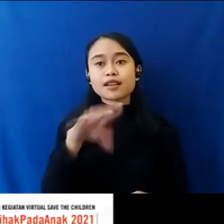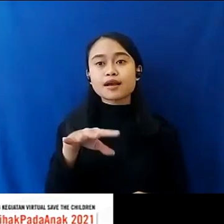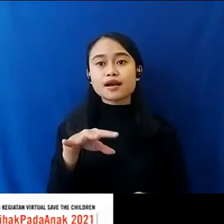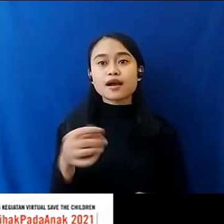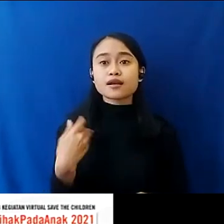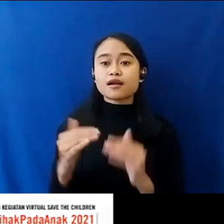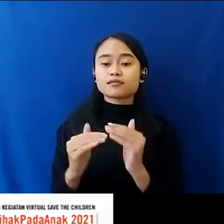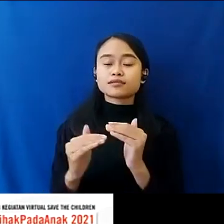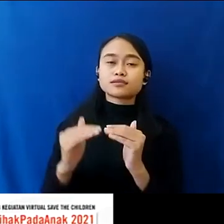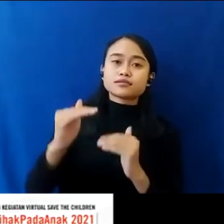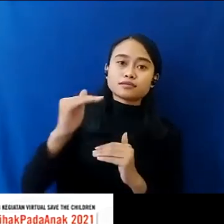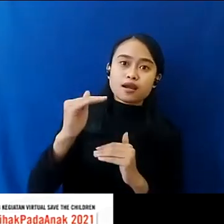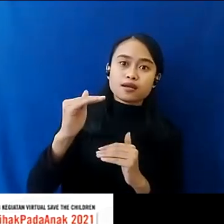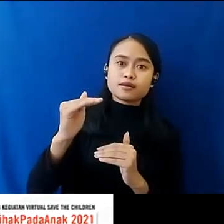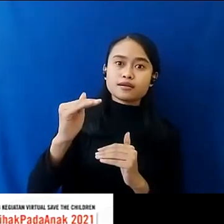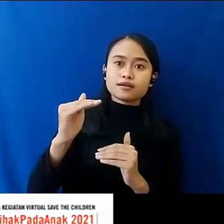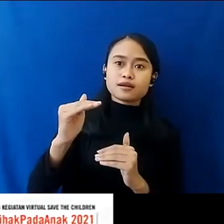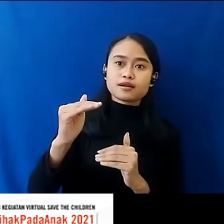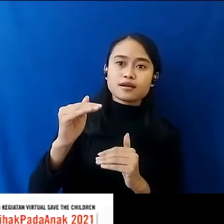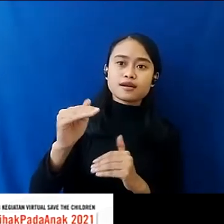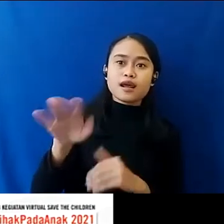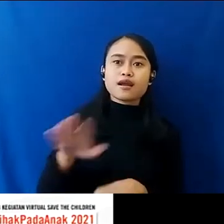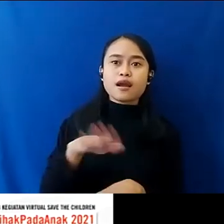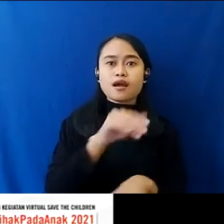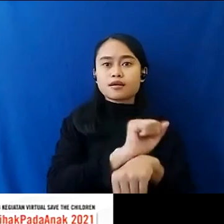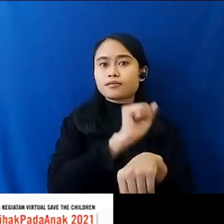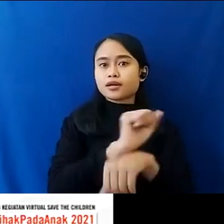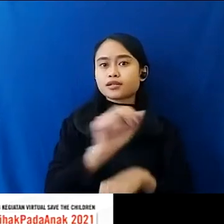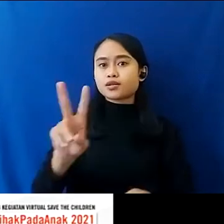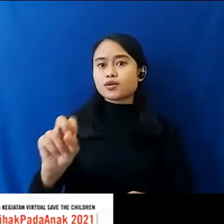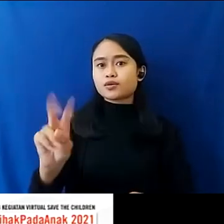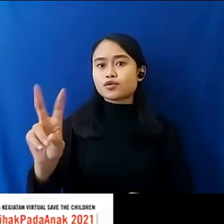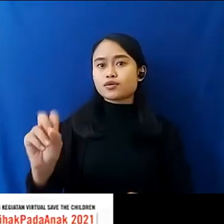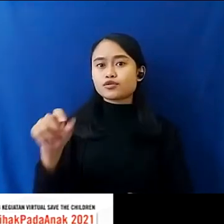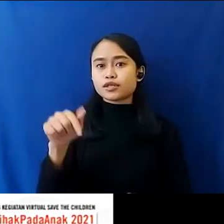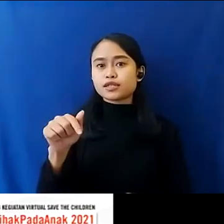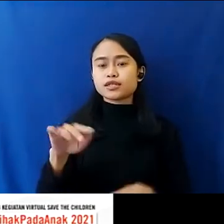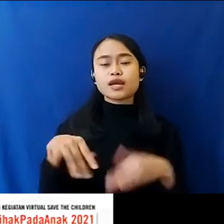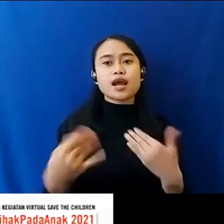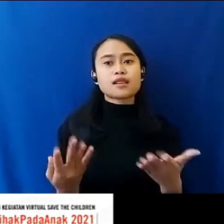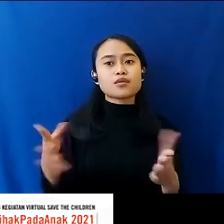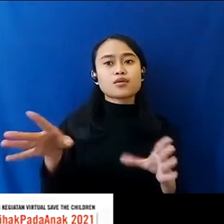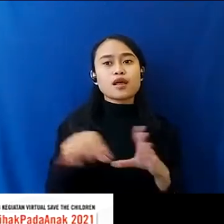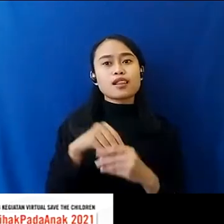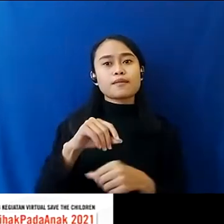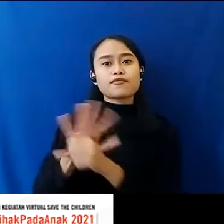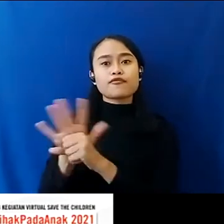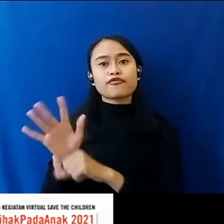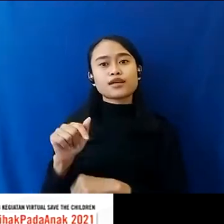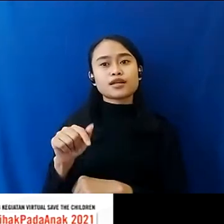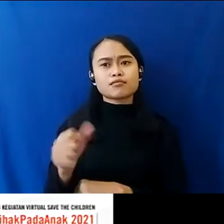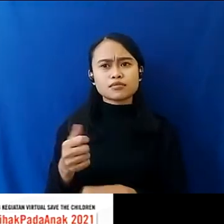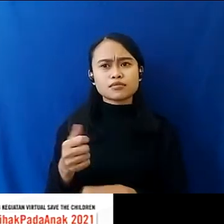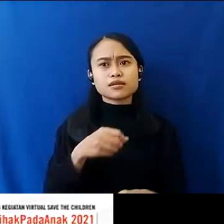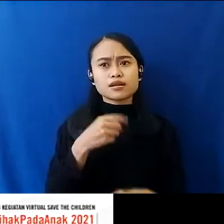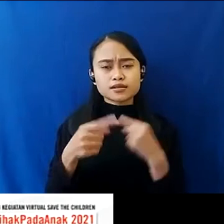Kenaikan Pekerja Anak Begitu Ya Bu Di 2020 Ini Atau Di Dalam Situasi Pandemik Ini Jadi Bisa Dijelaskan Lebih